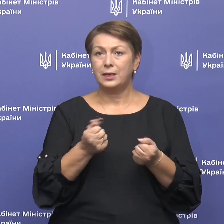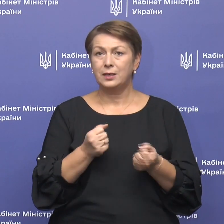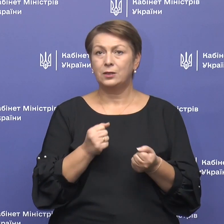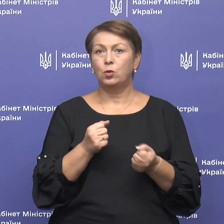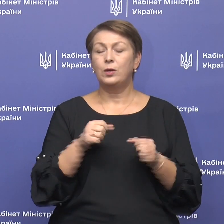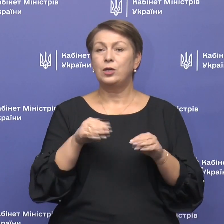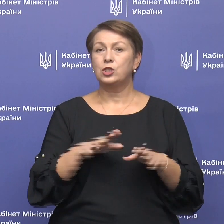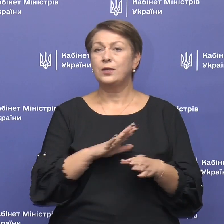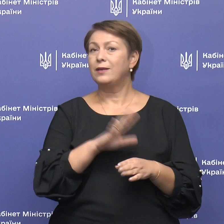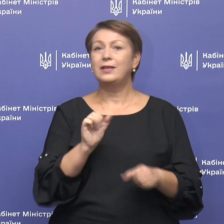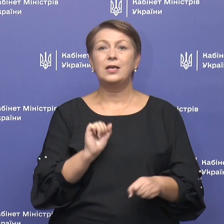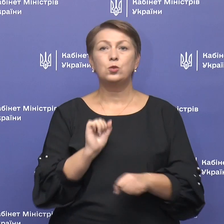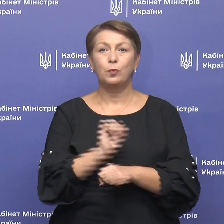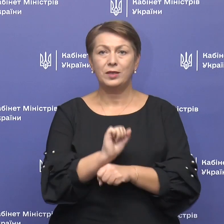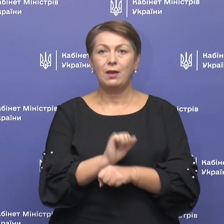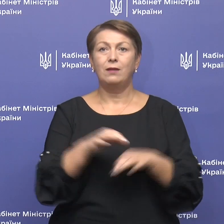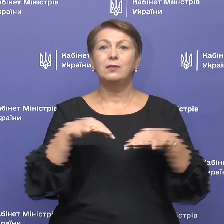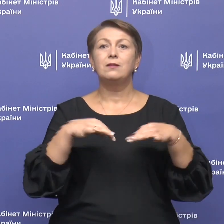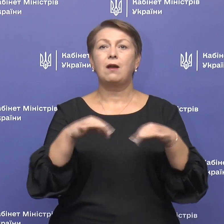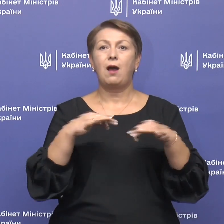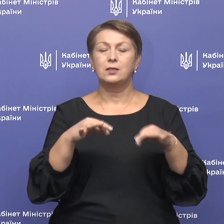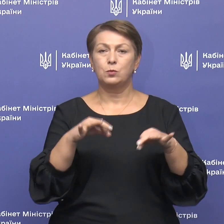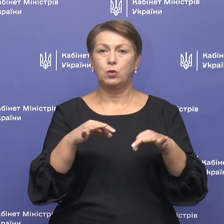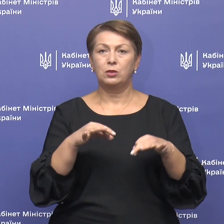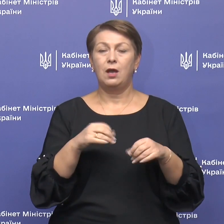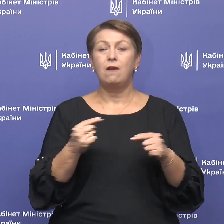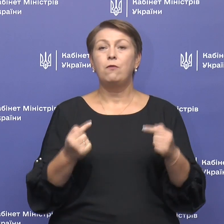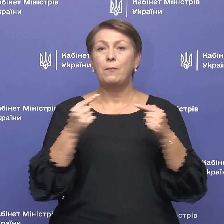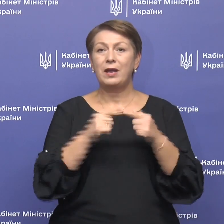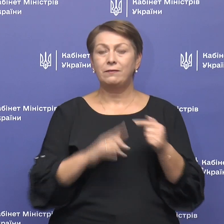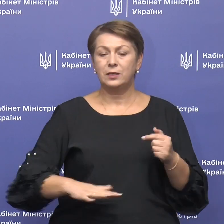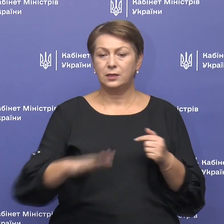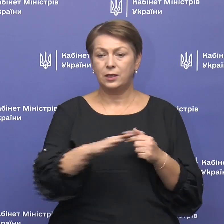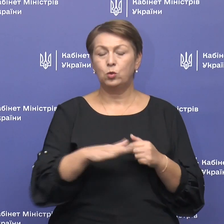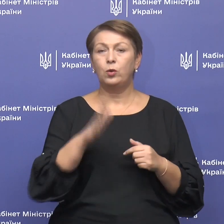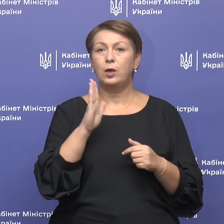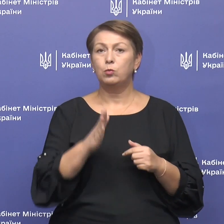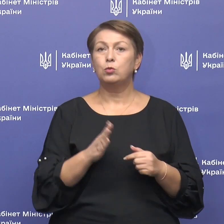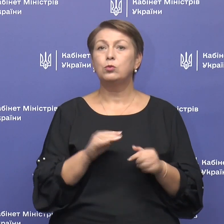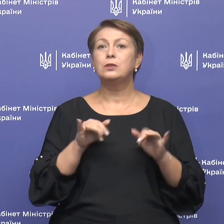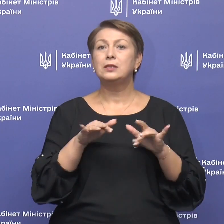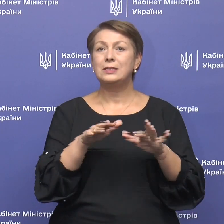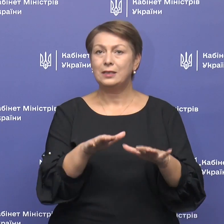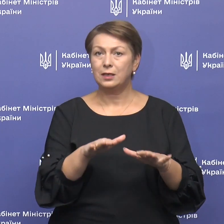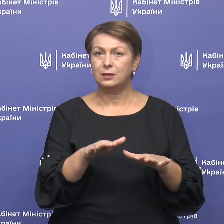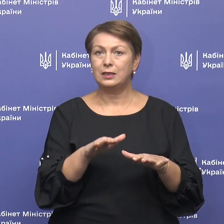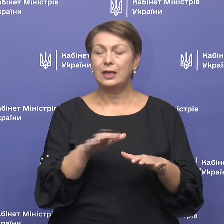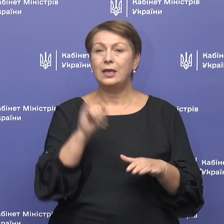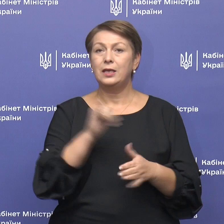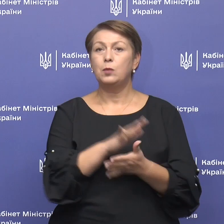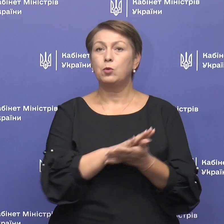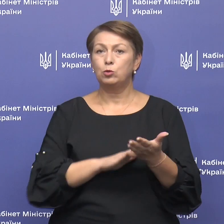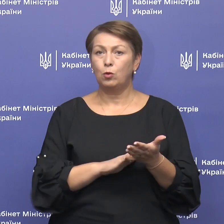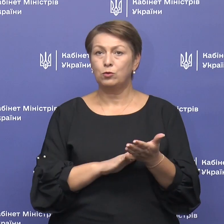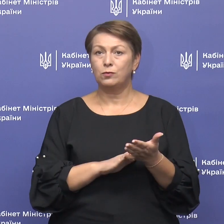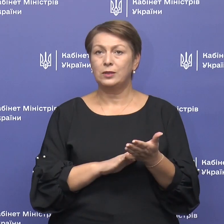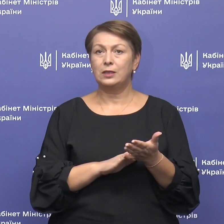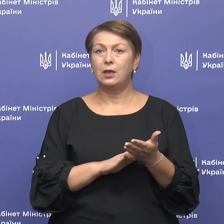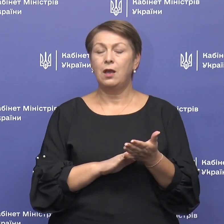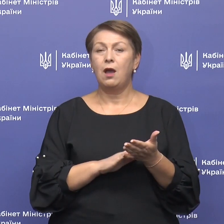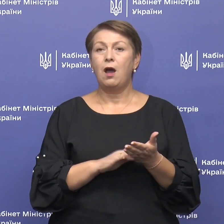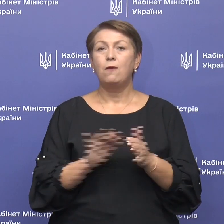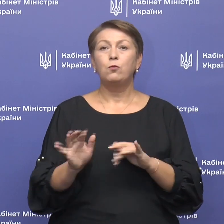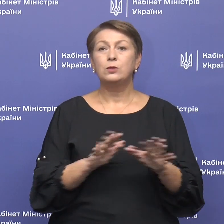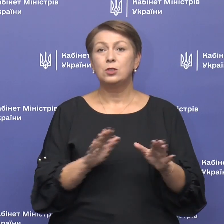транспорт. В певних адміністративних територіях будуть діяти і продовжувати функціонувати